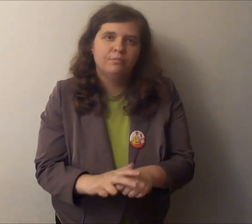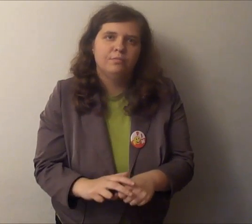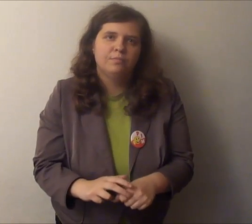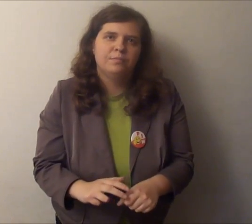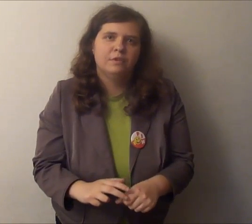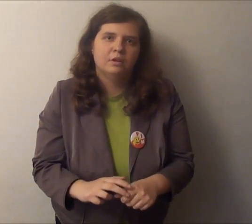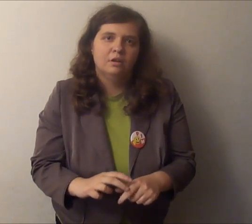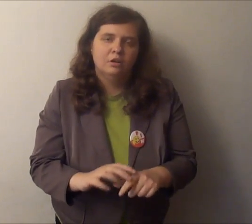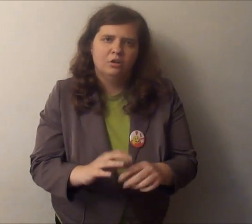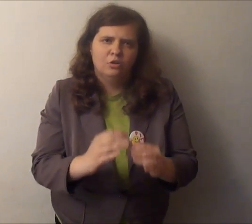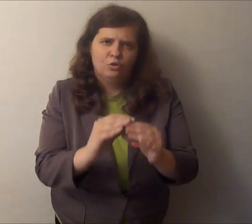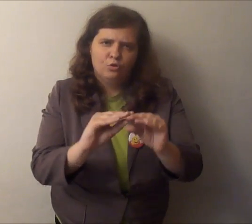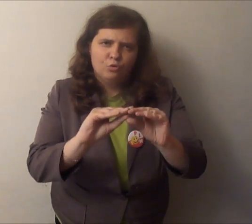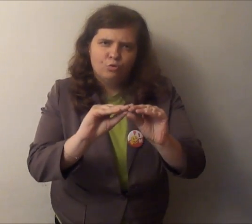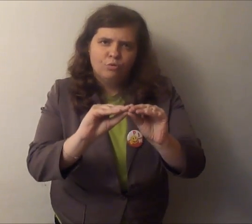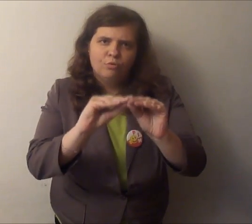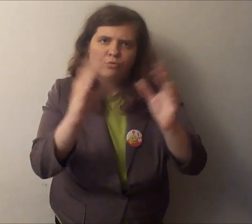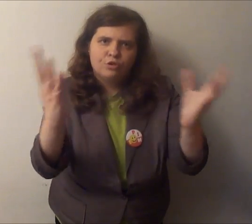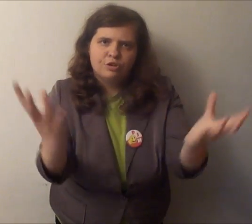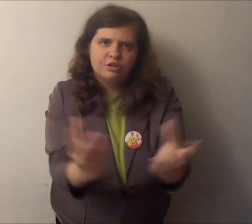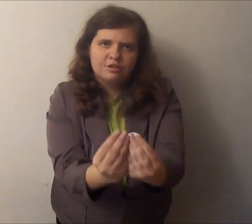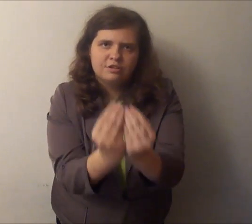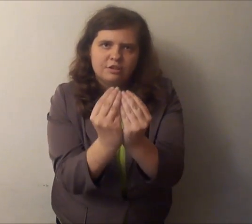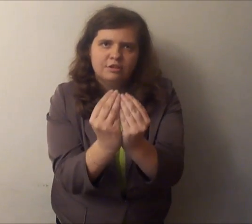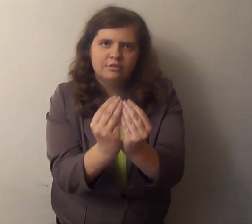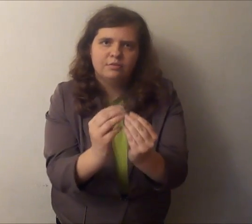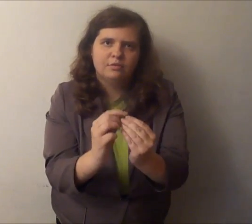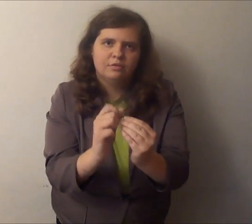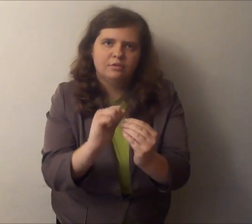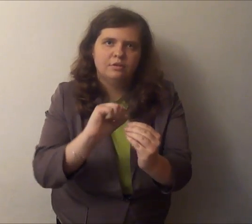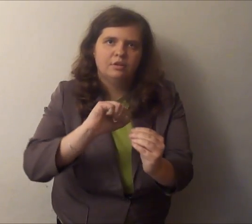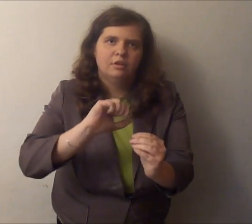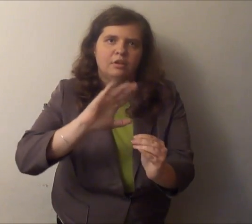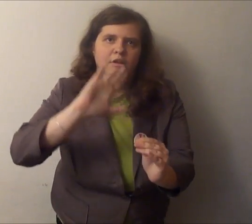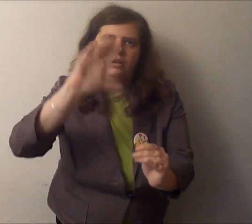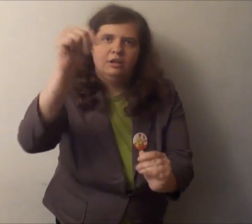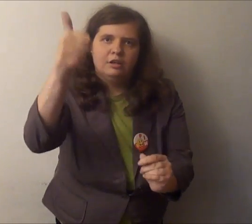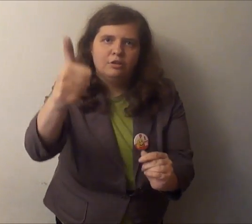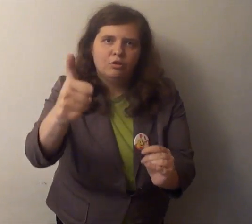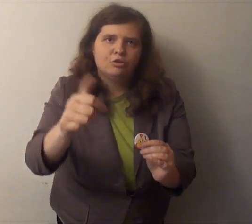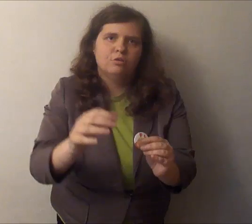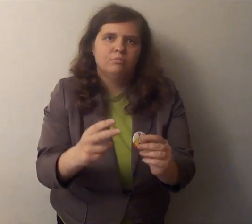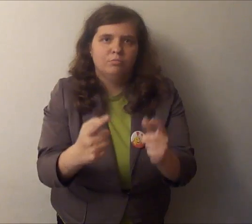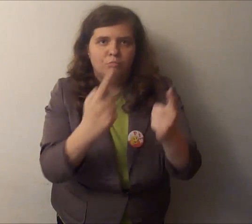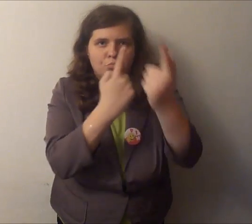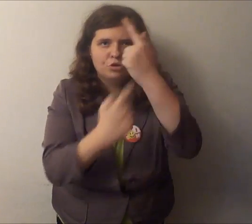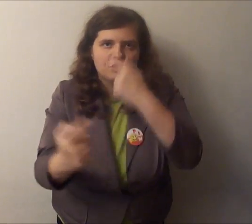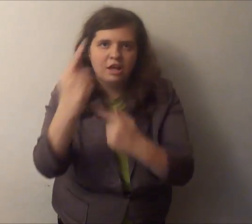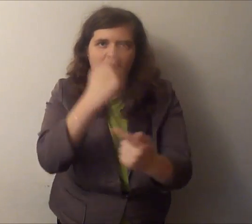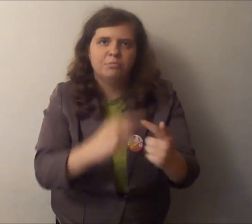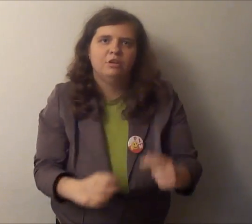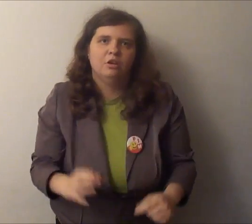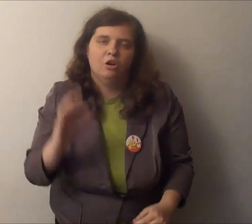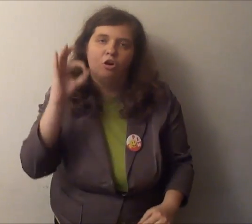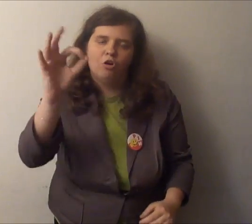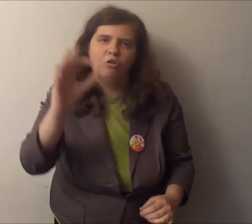wszyscy jednoczą myślami o